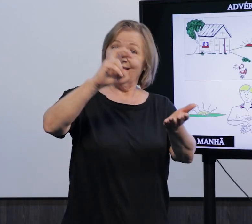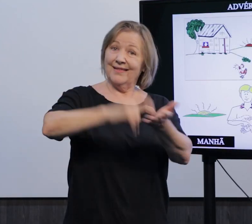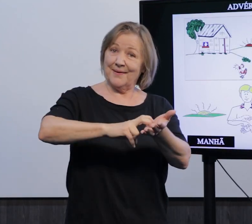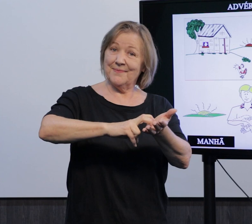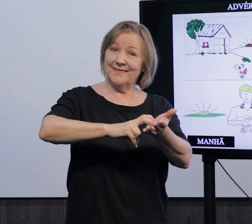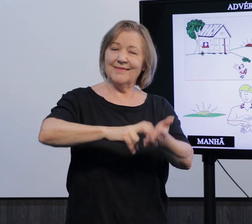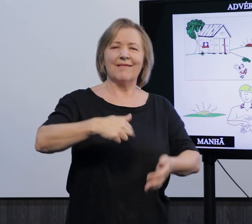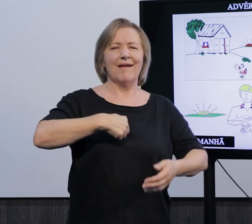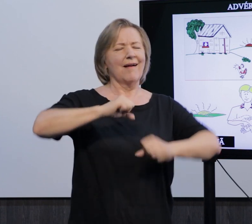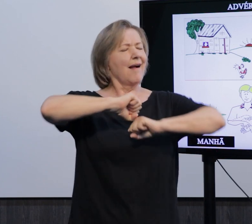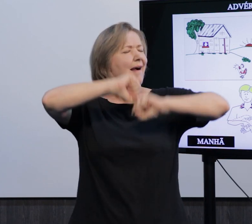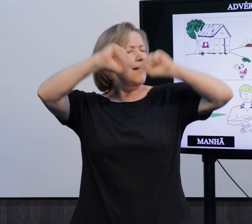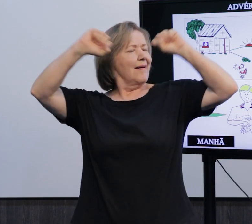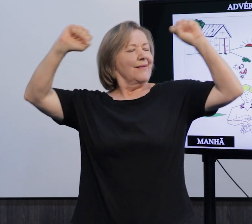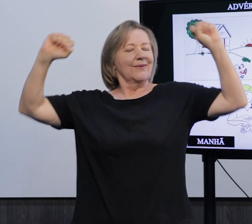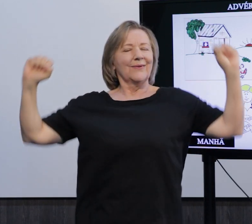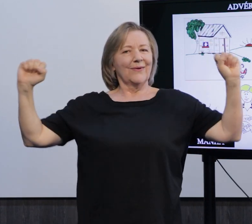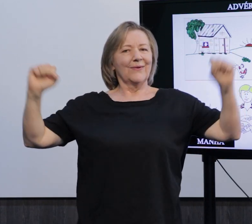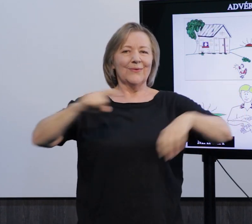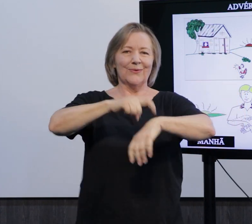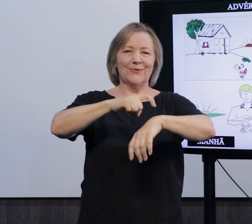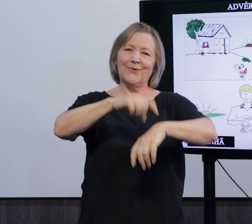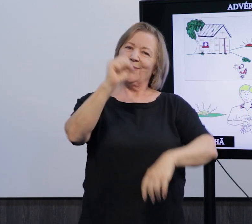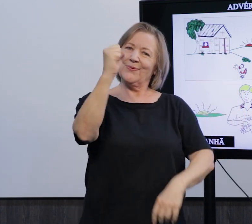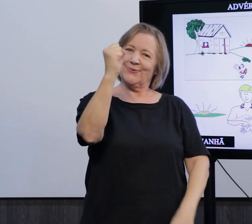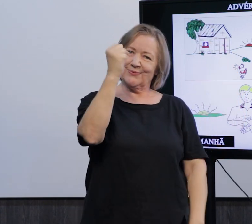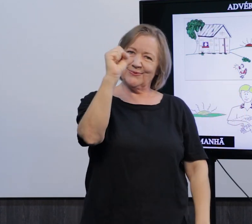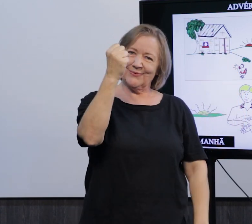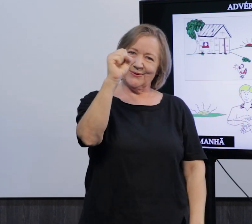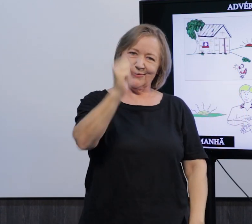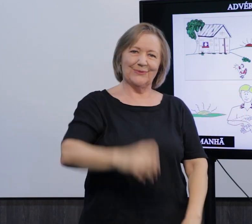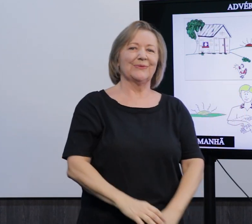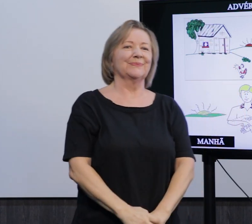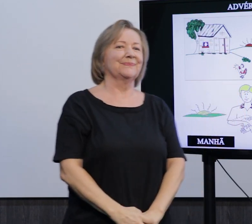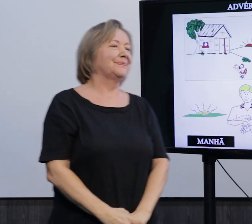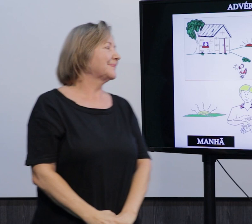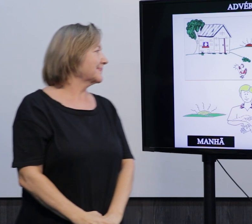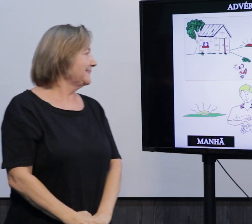Manhã, eu acordei oito horas da manhã.